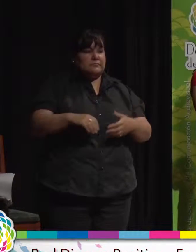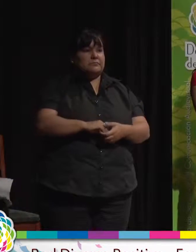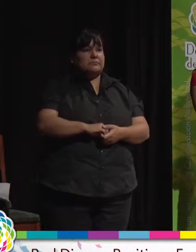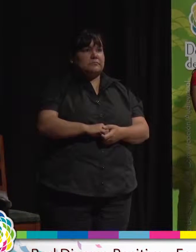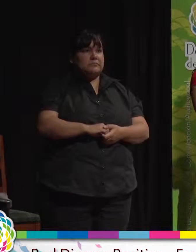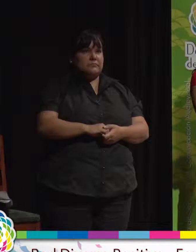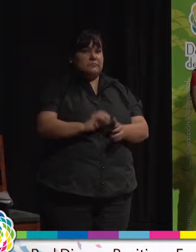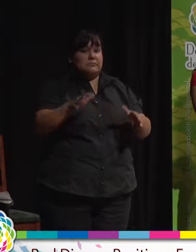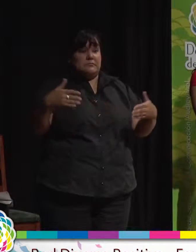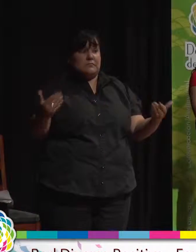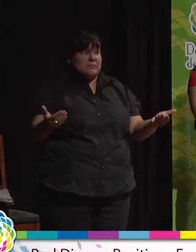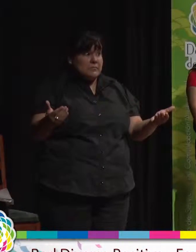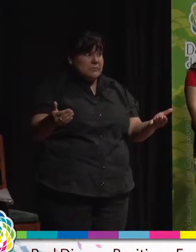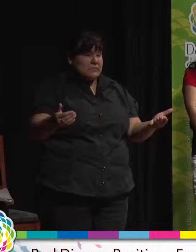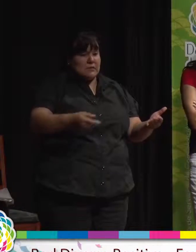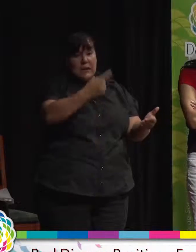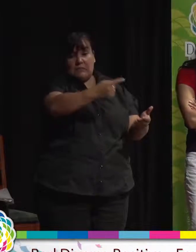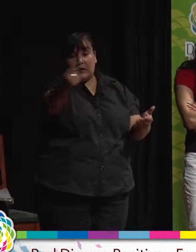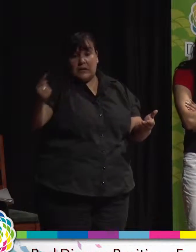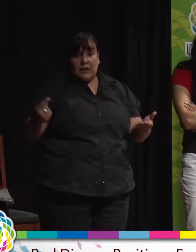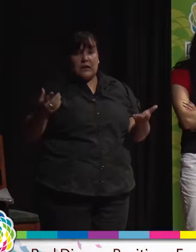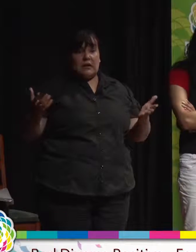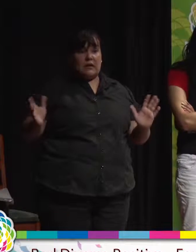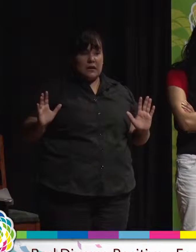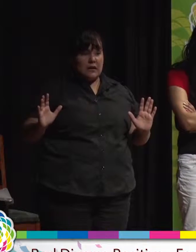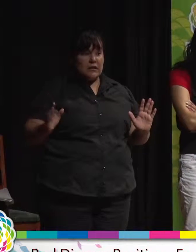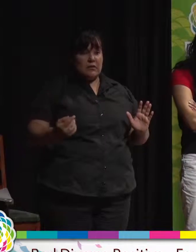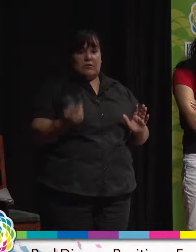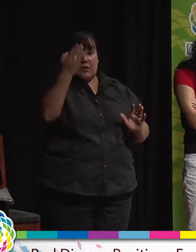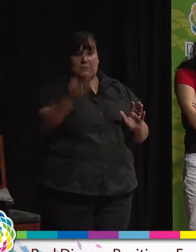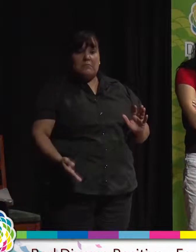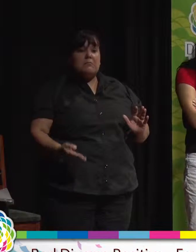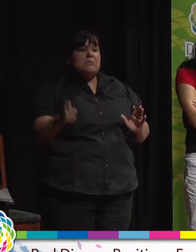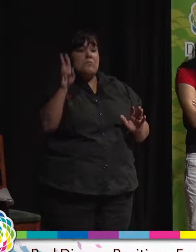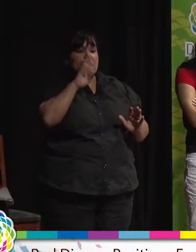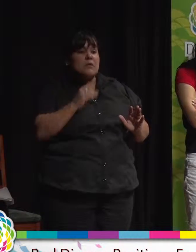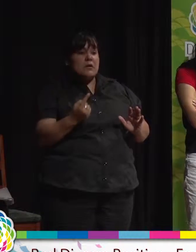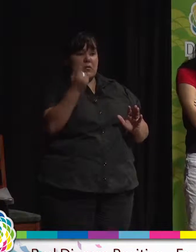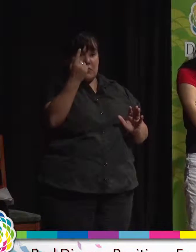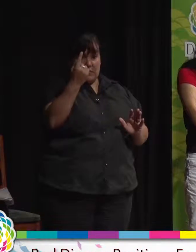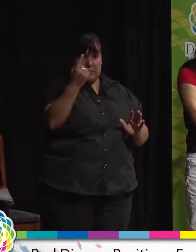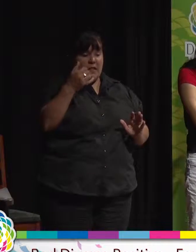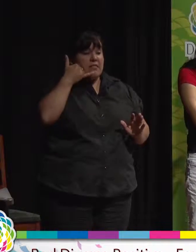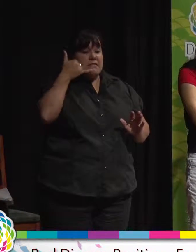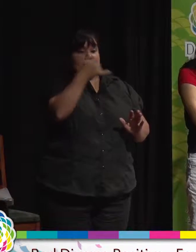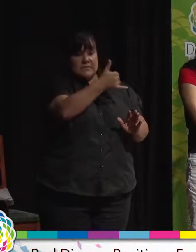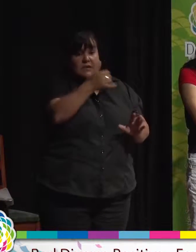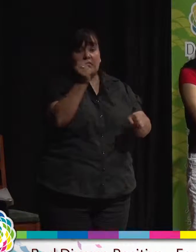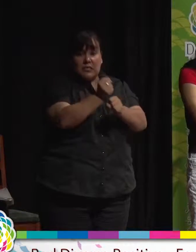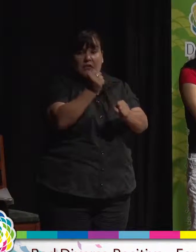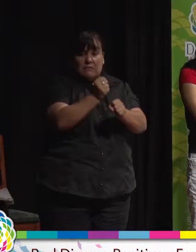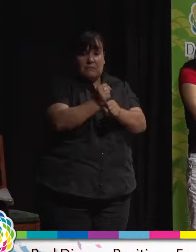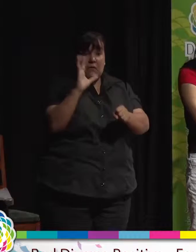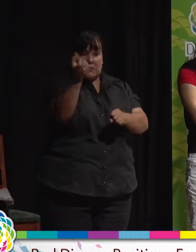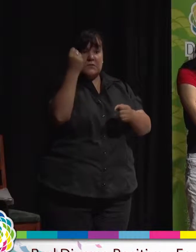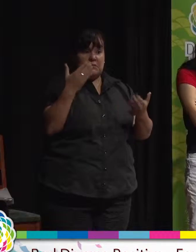sorpresa de todos ustedes, llamó únicamente una señora ofreciéndome trabajo de todo lo que